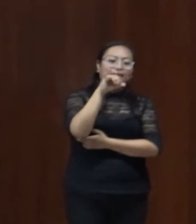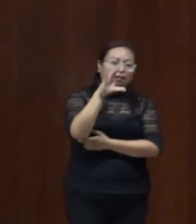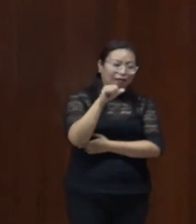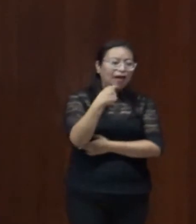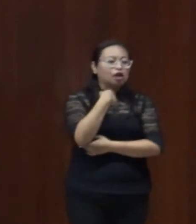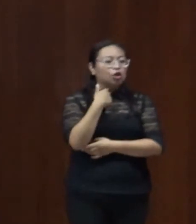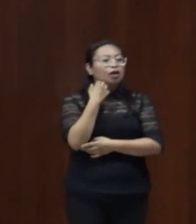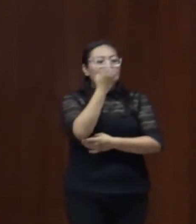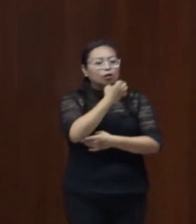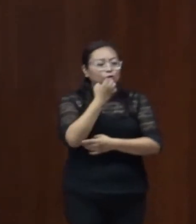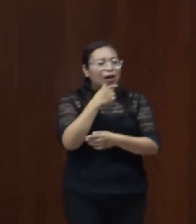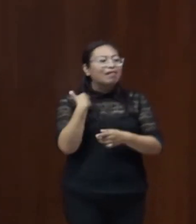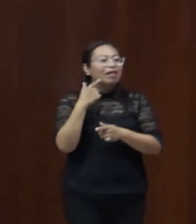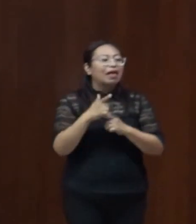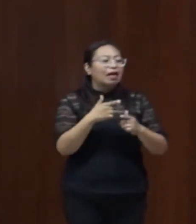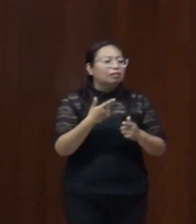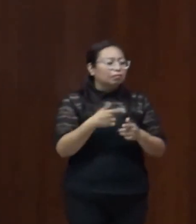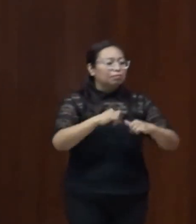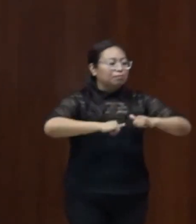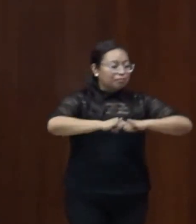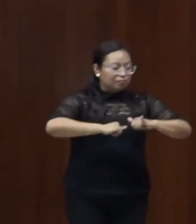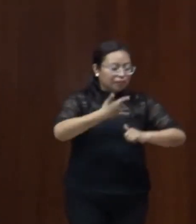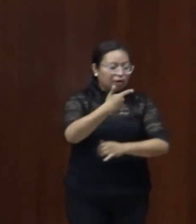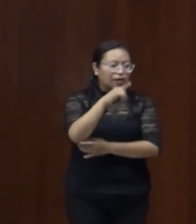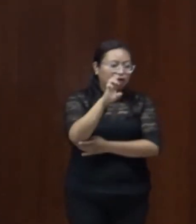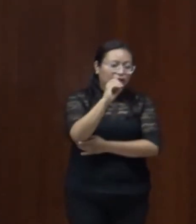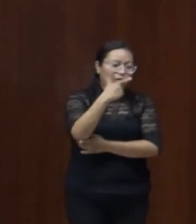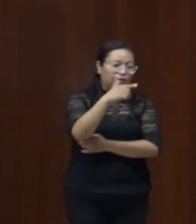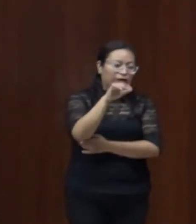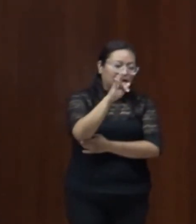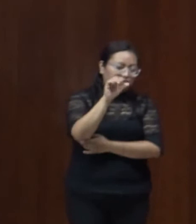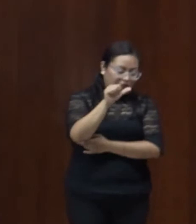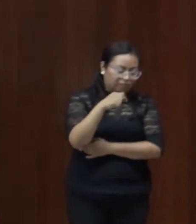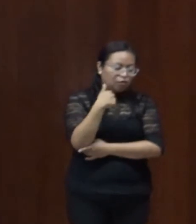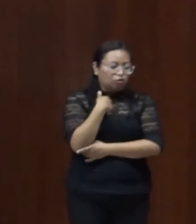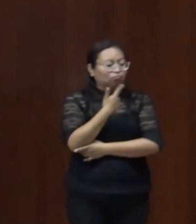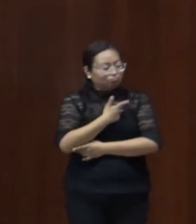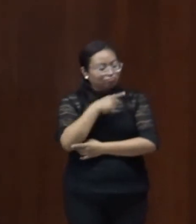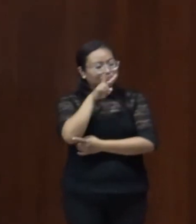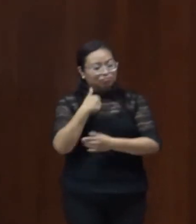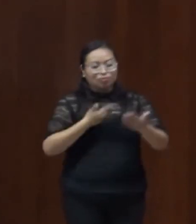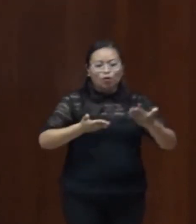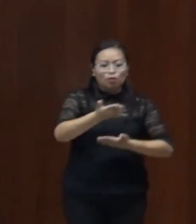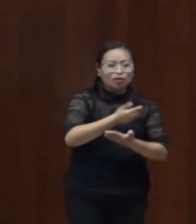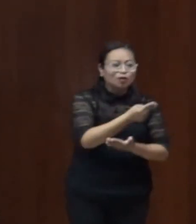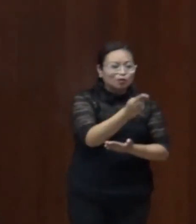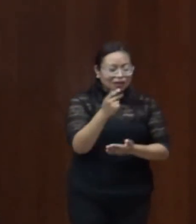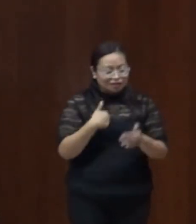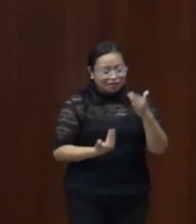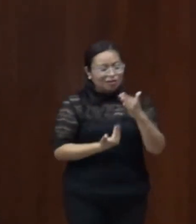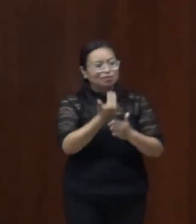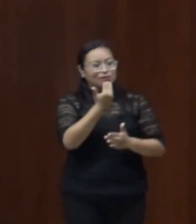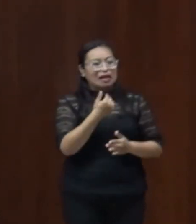Colegio de Geografía, y es un gusto hoy poder compartir la mañana con ustedes, a pesar de que la noche nos